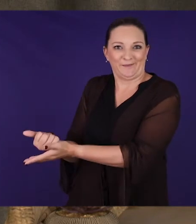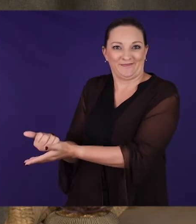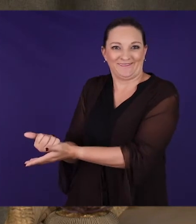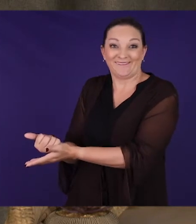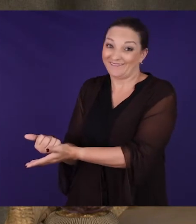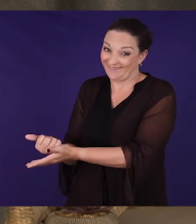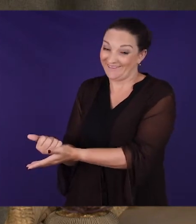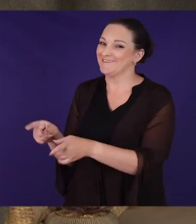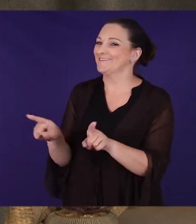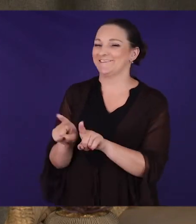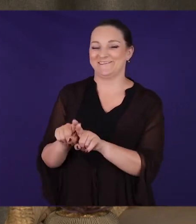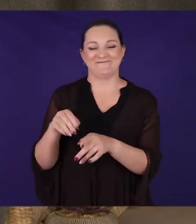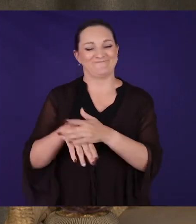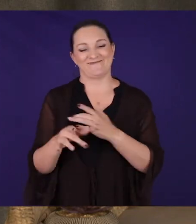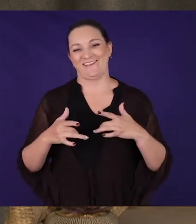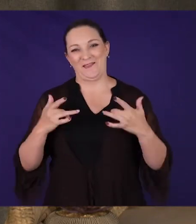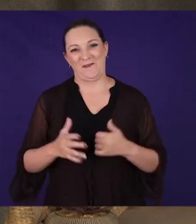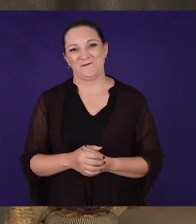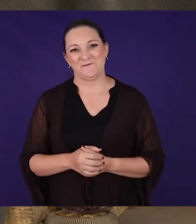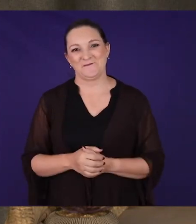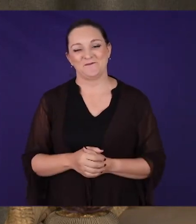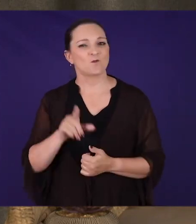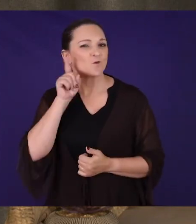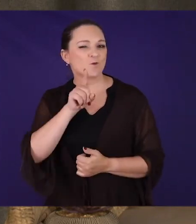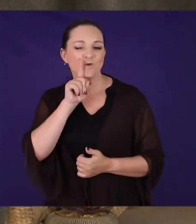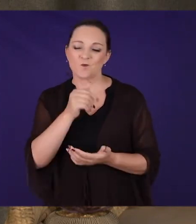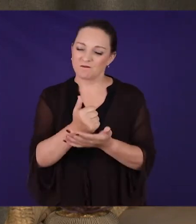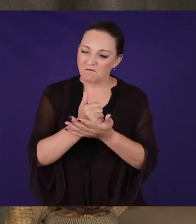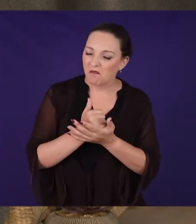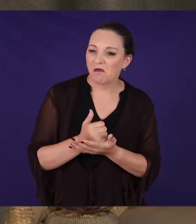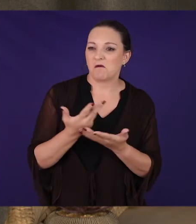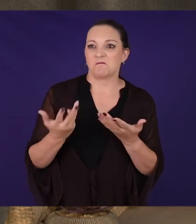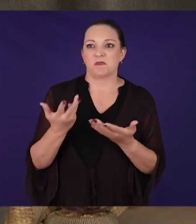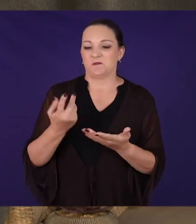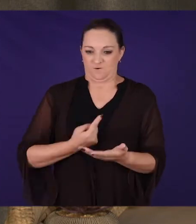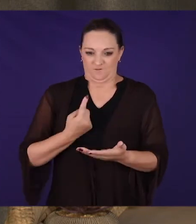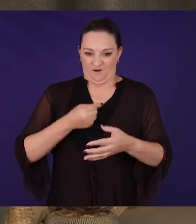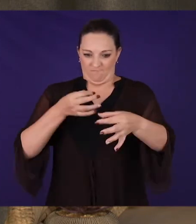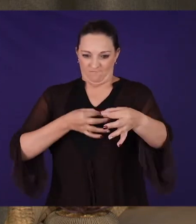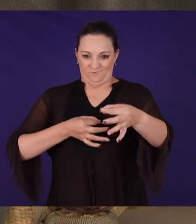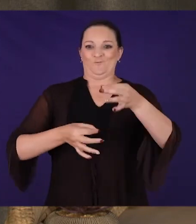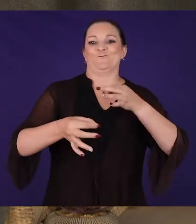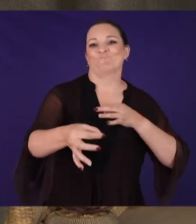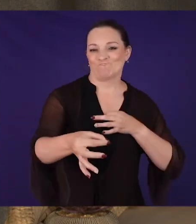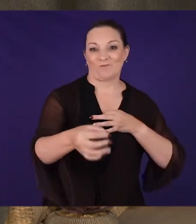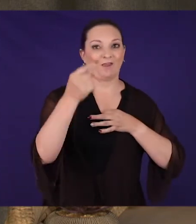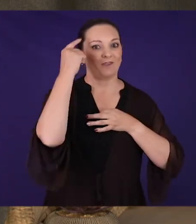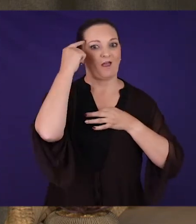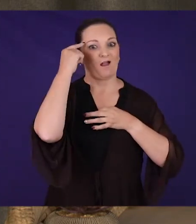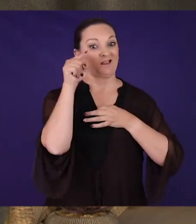dis so in die leven ook. Dit help ons altyd om ons self partij keer in iemand anders sy skoene te plaas en te dink hoe voel dit